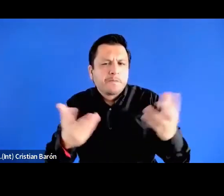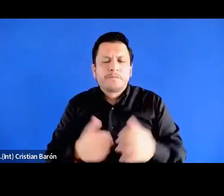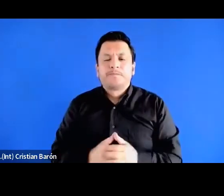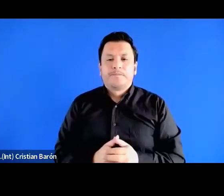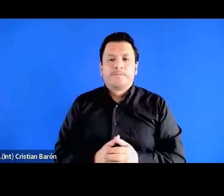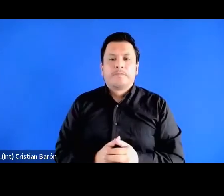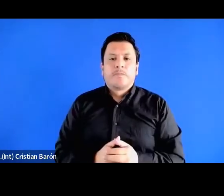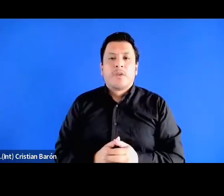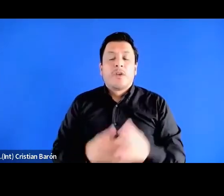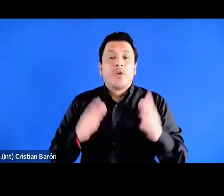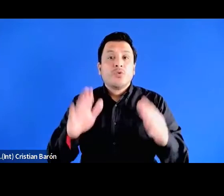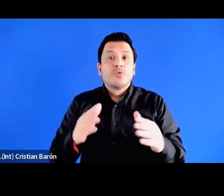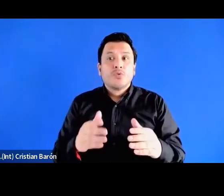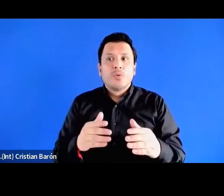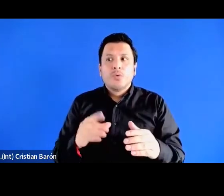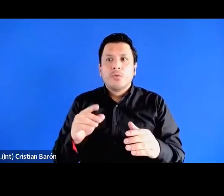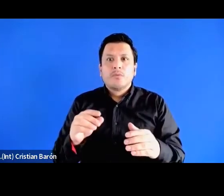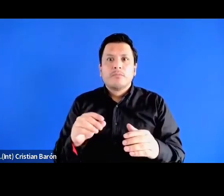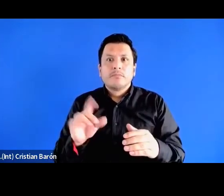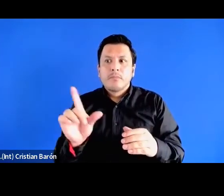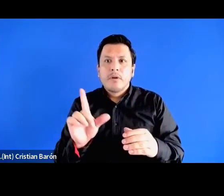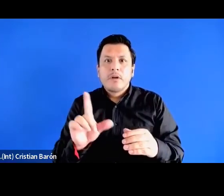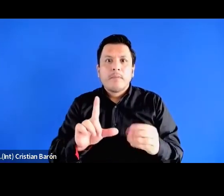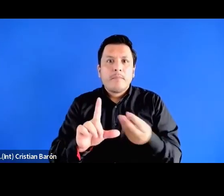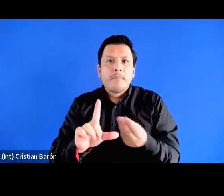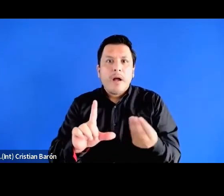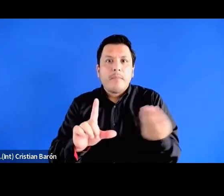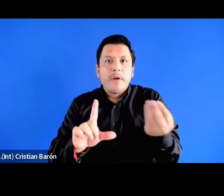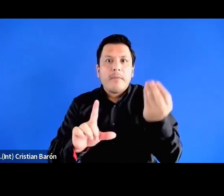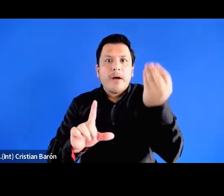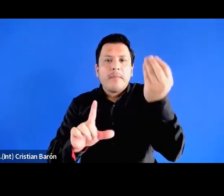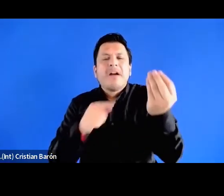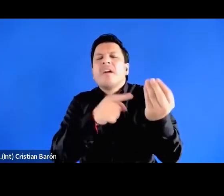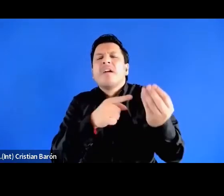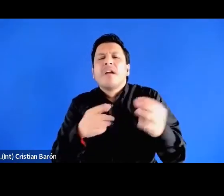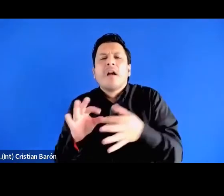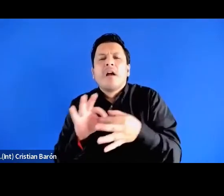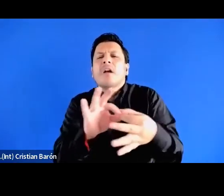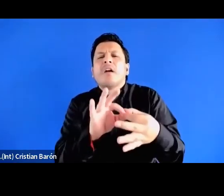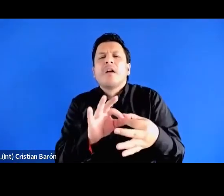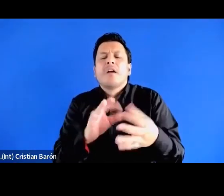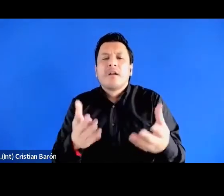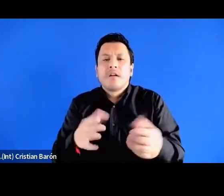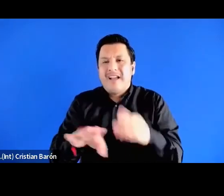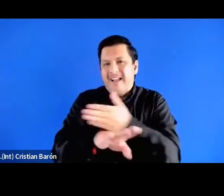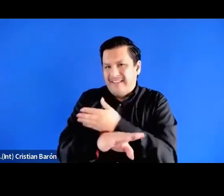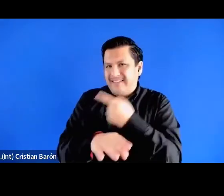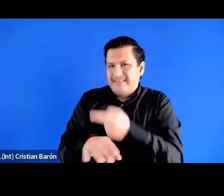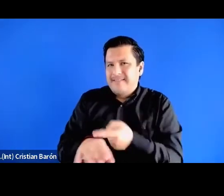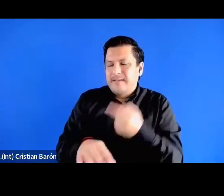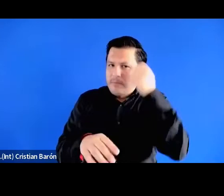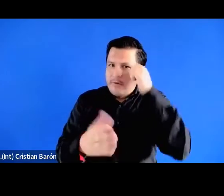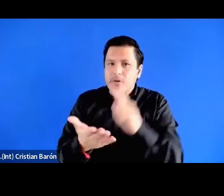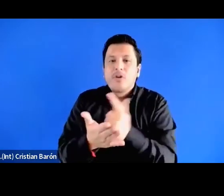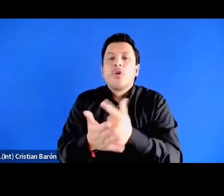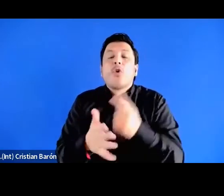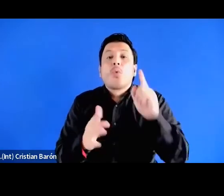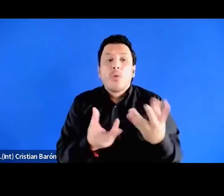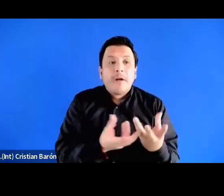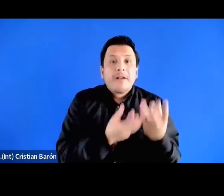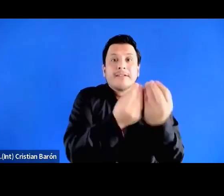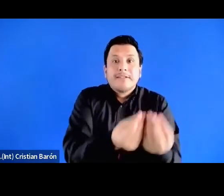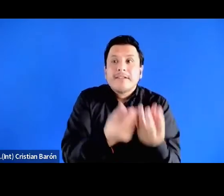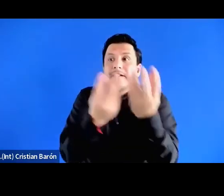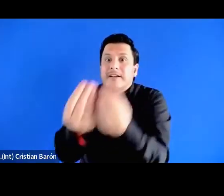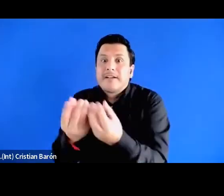¿cómo el ascenso social estuvo ligado en los diferentes momentos que Mara presenta a procesos migratorios a las